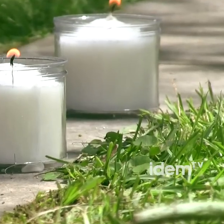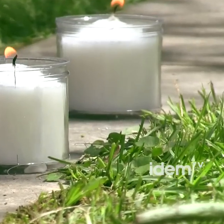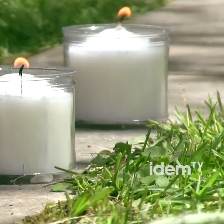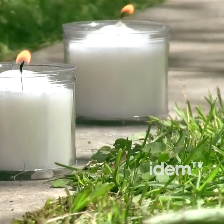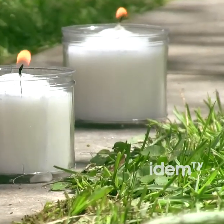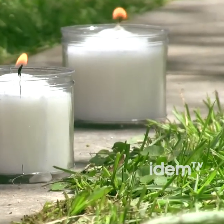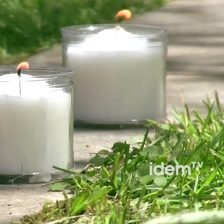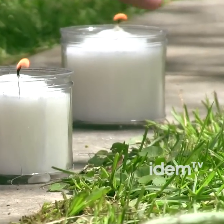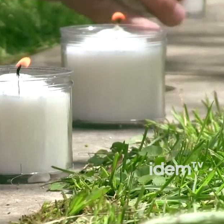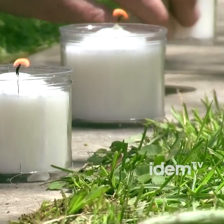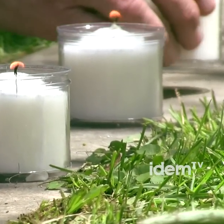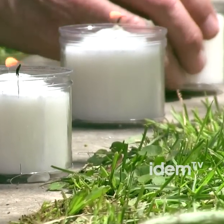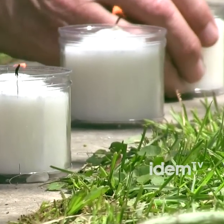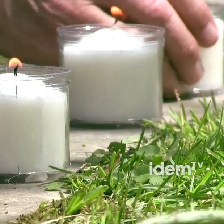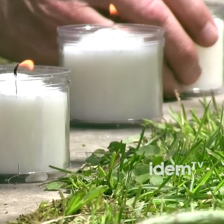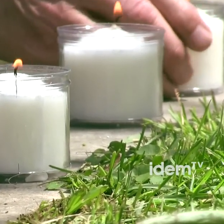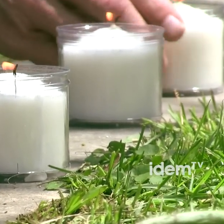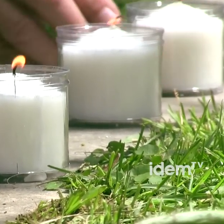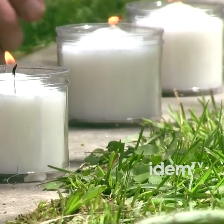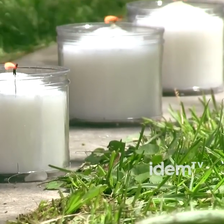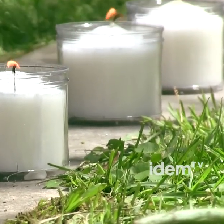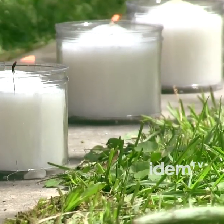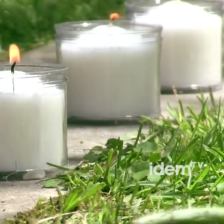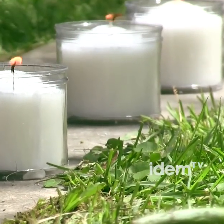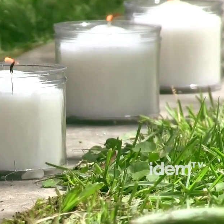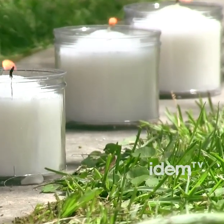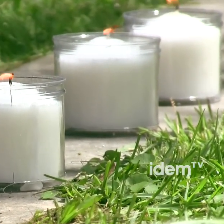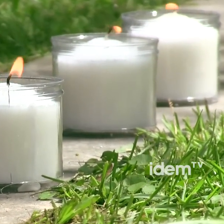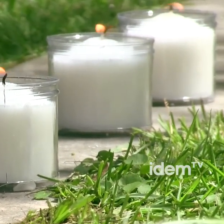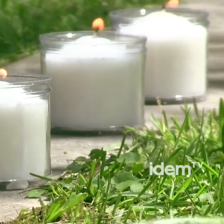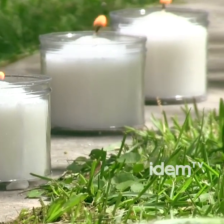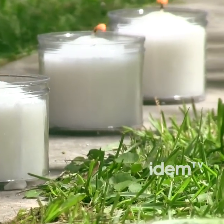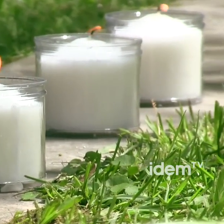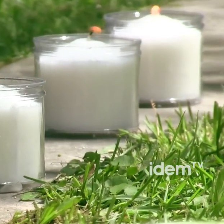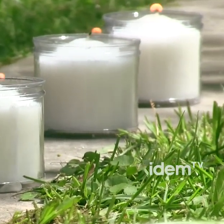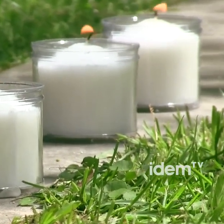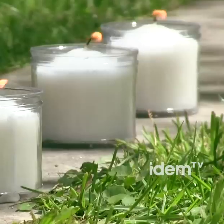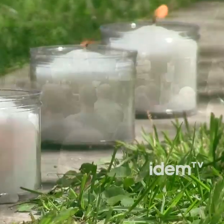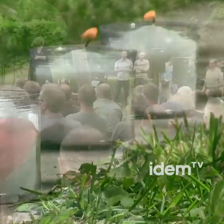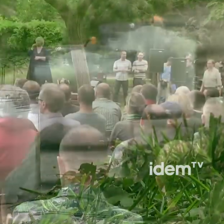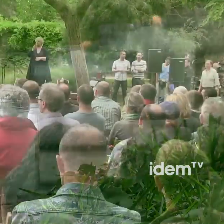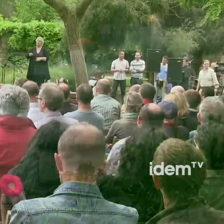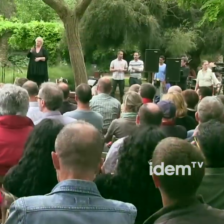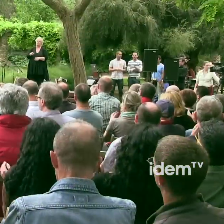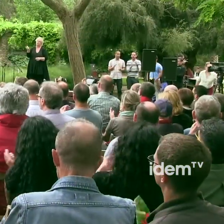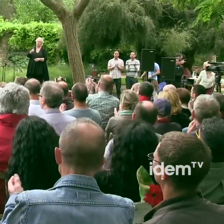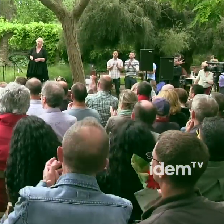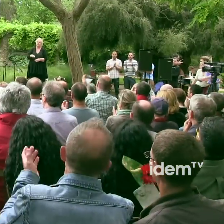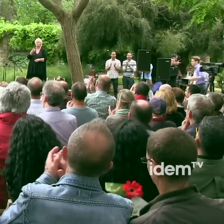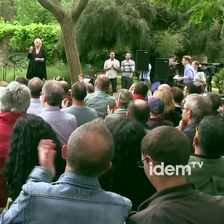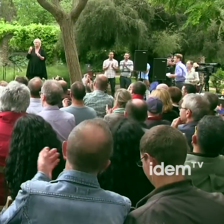col·lectiva aprenent dels errors dels errors d'un passat que no podem permetre que mai més es torni a repetir moltes gràcies